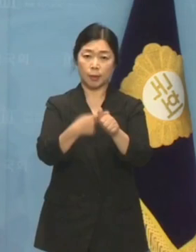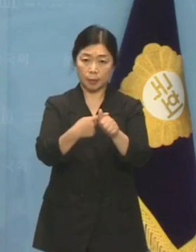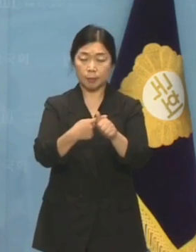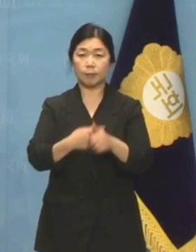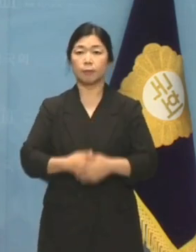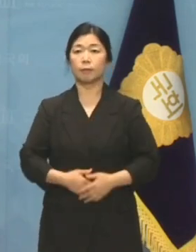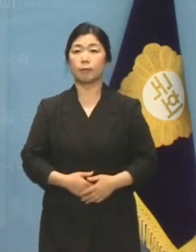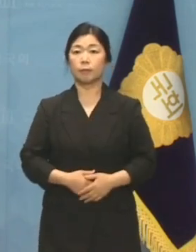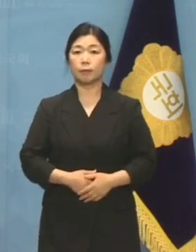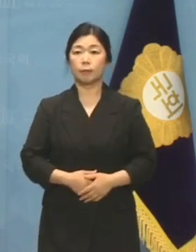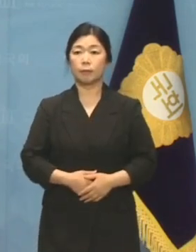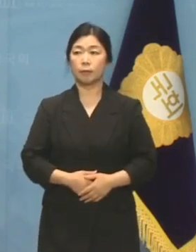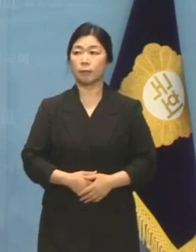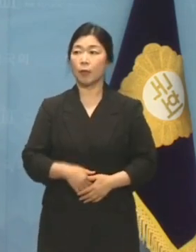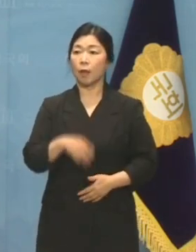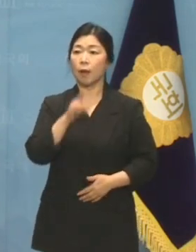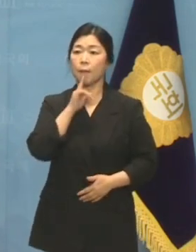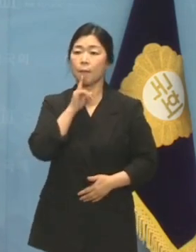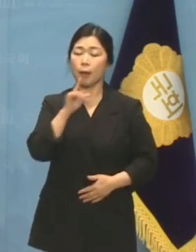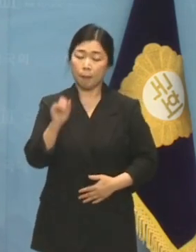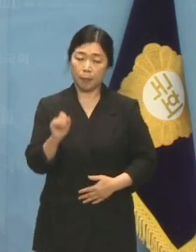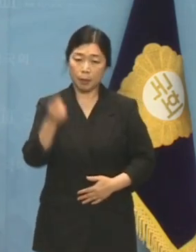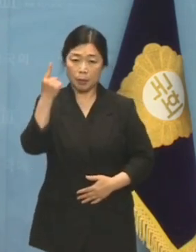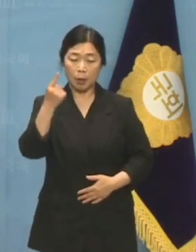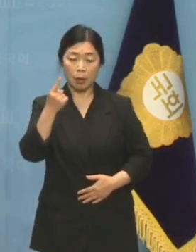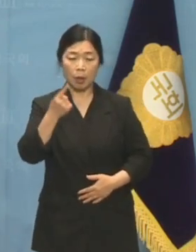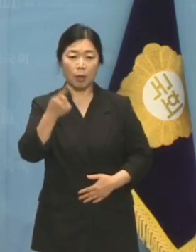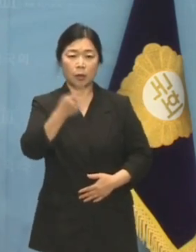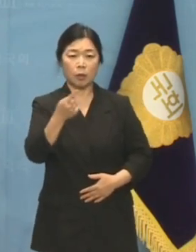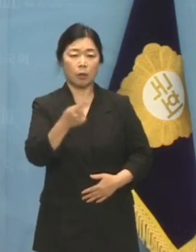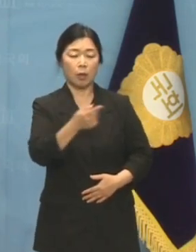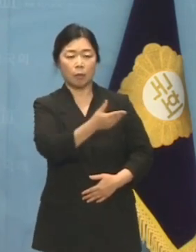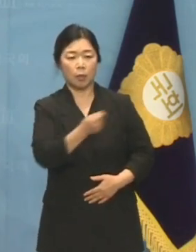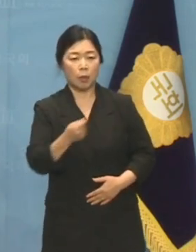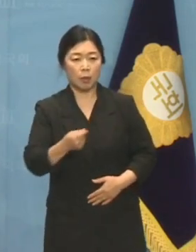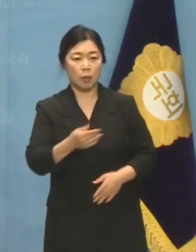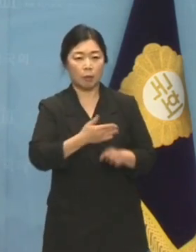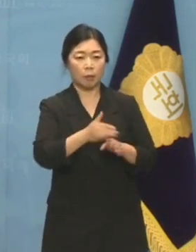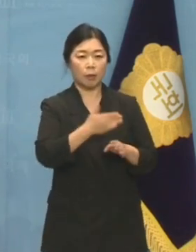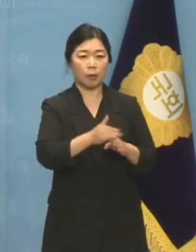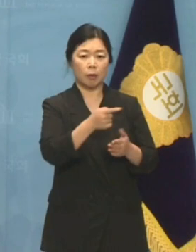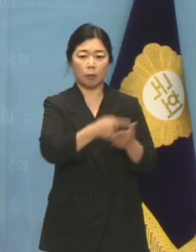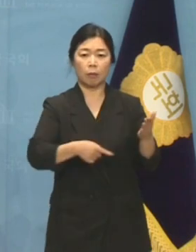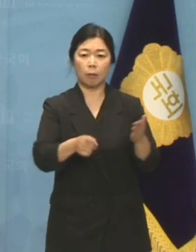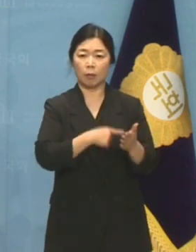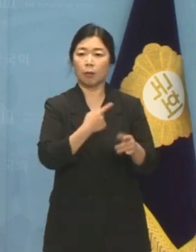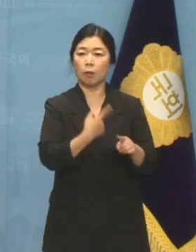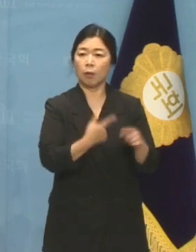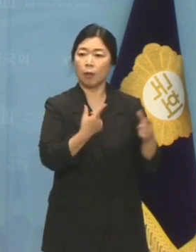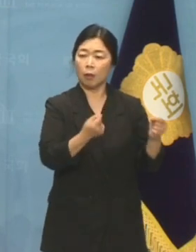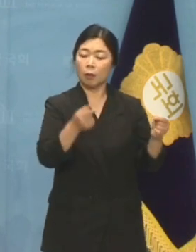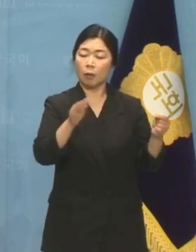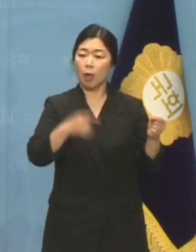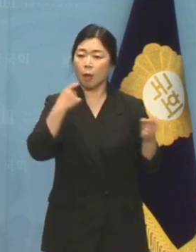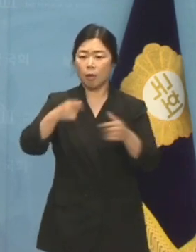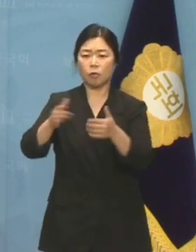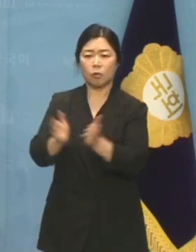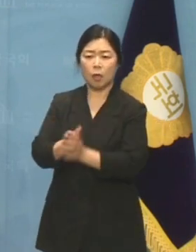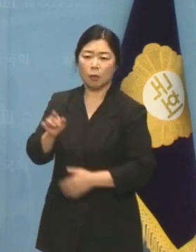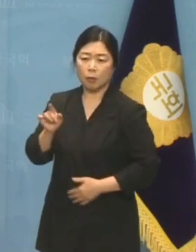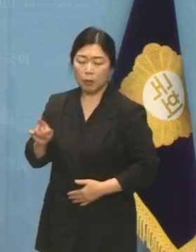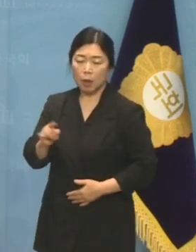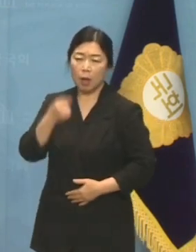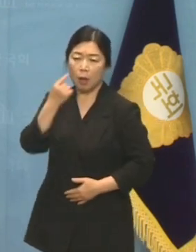말 한마디로 천량 빚도 갚는다는데 민주당은 말 한마디로